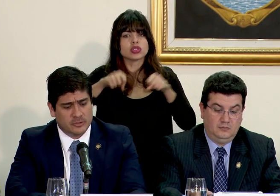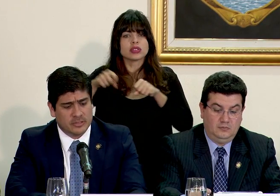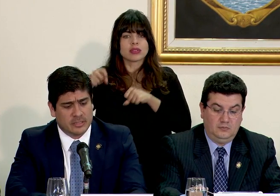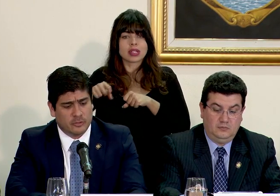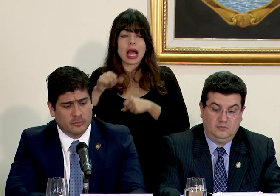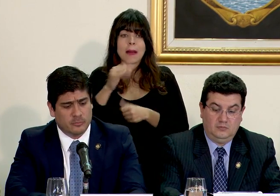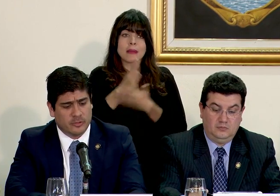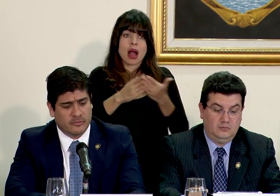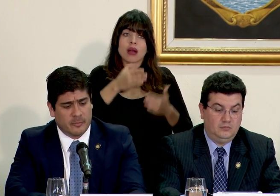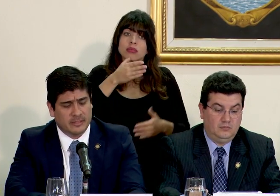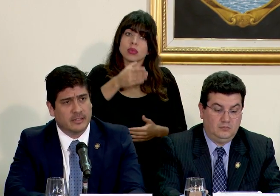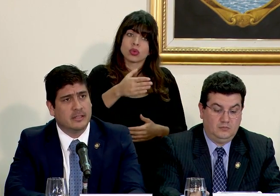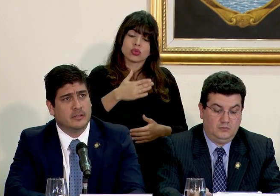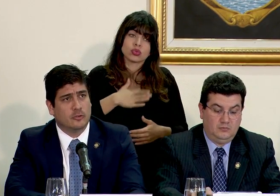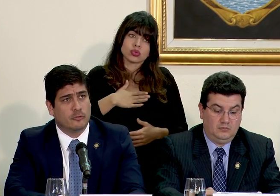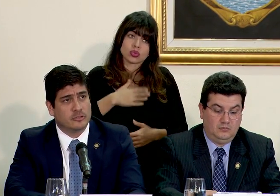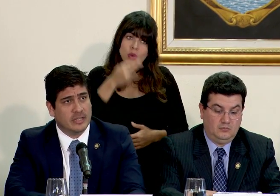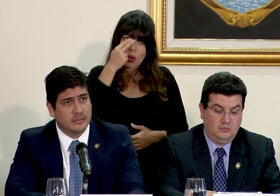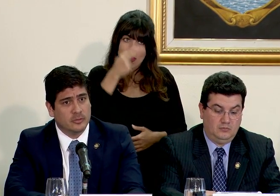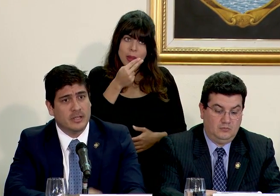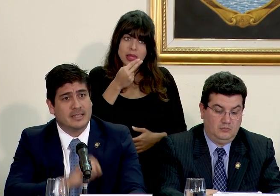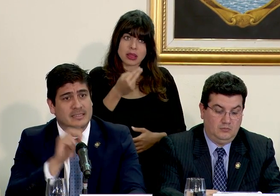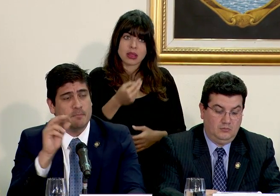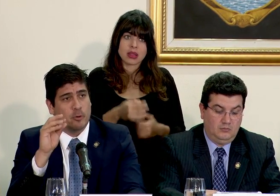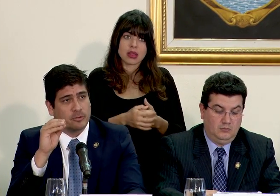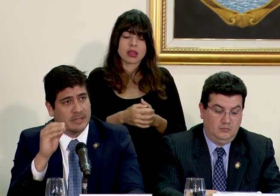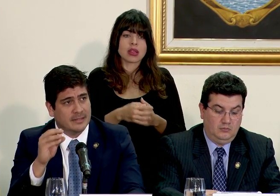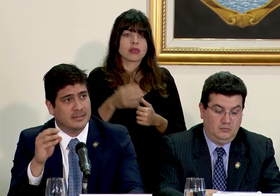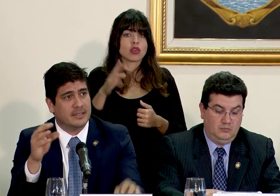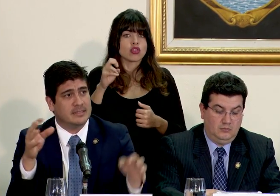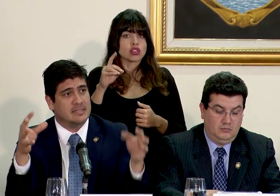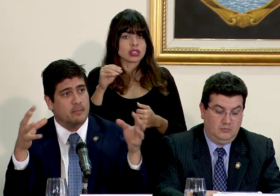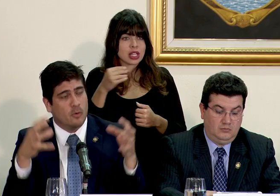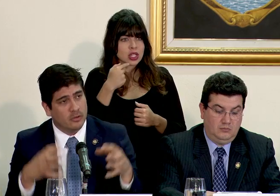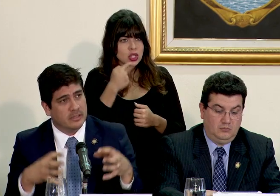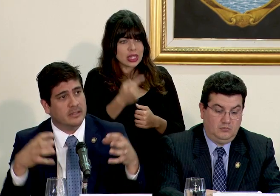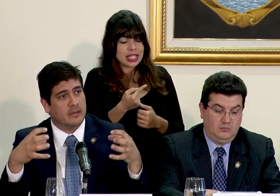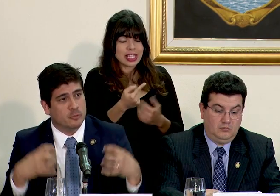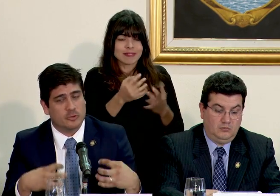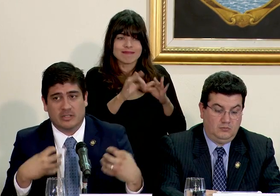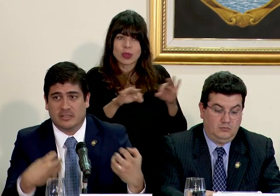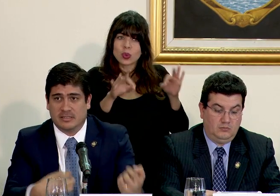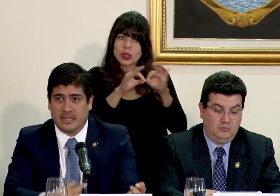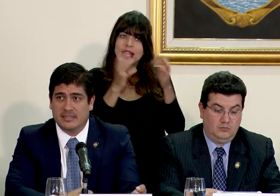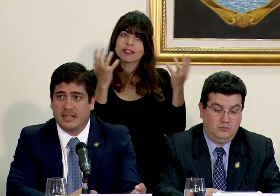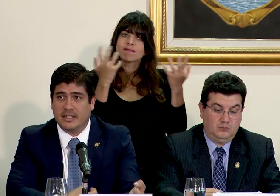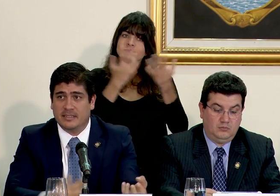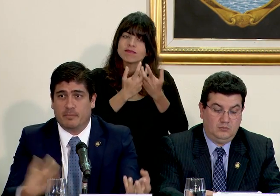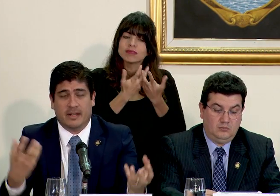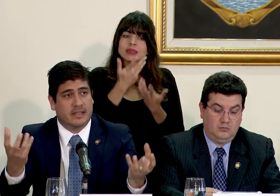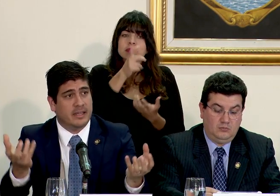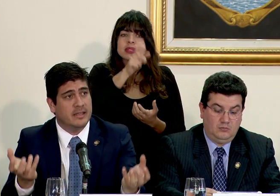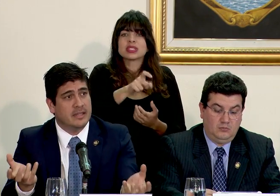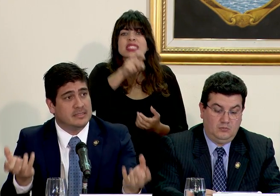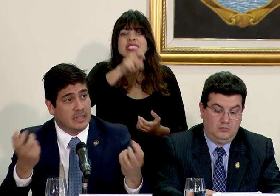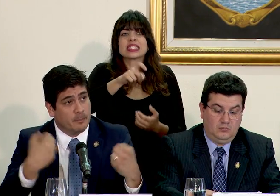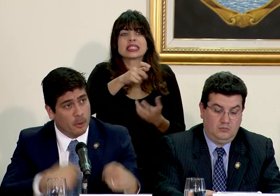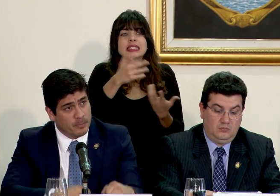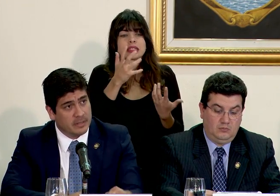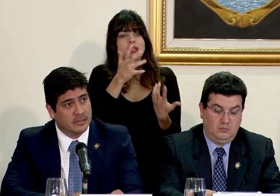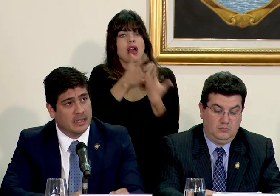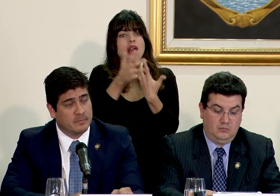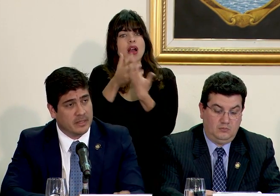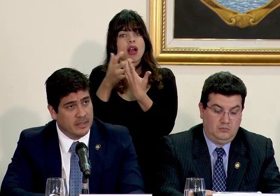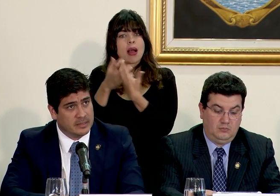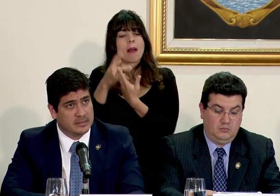las recomendaciones que dio muy vivamente don Rosendo es importante que se amolde mucho las necesidades de la gente para que se